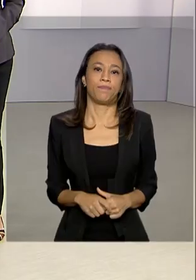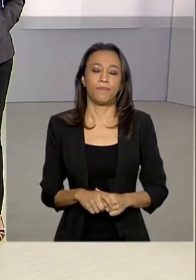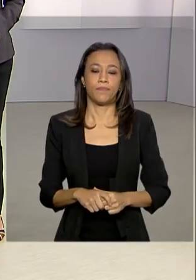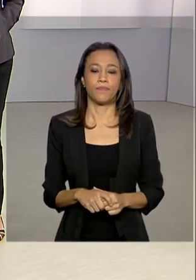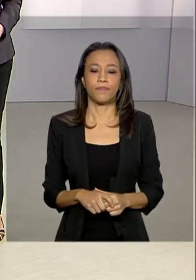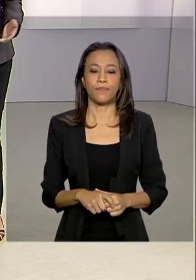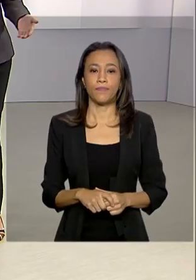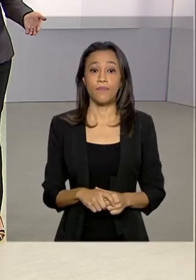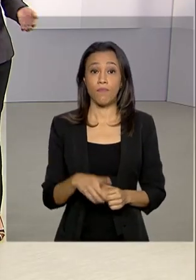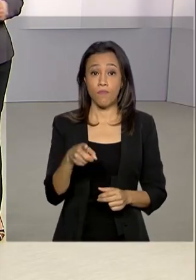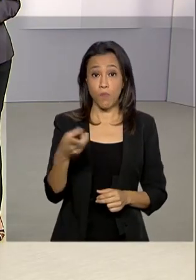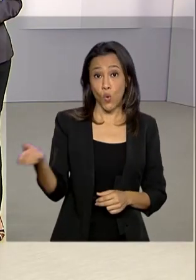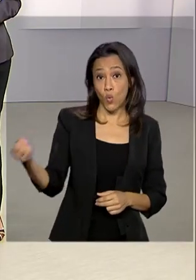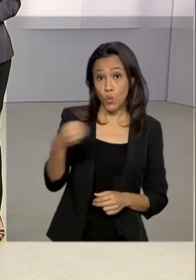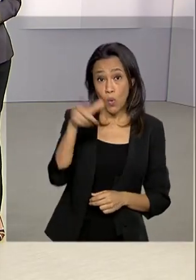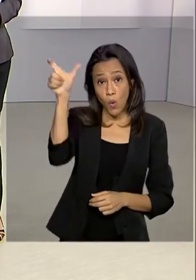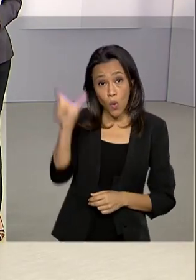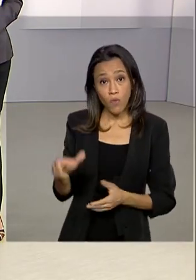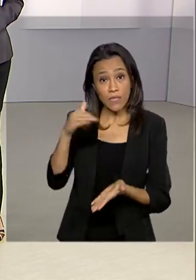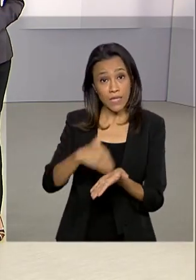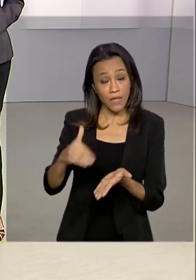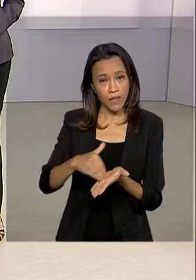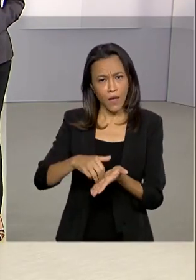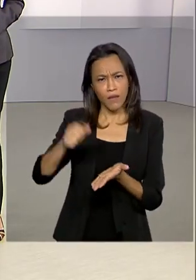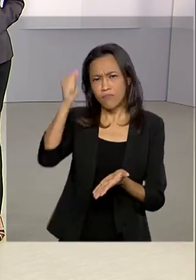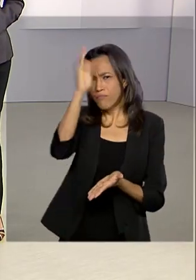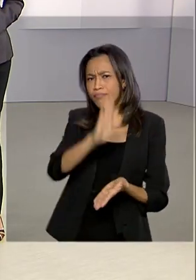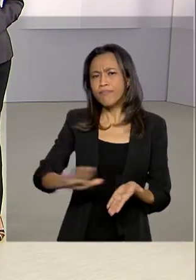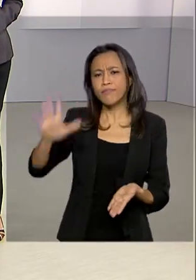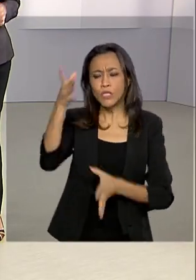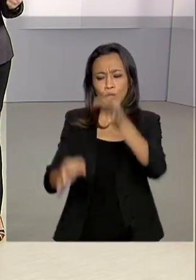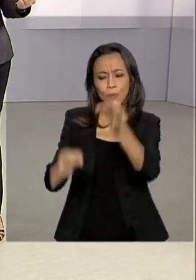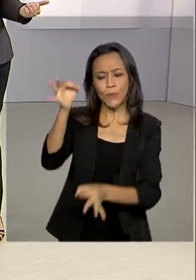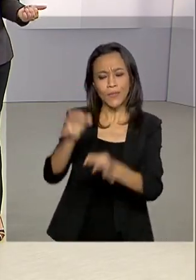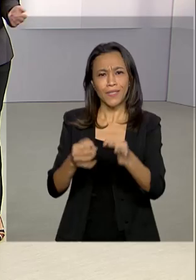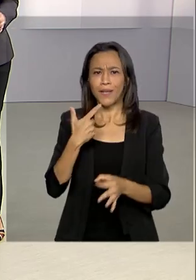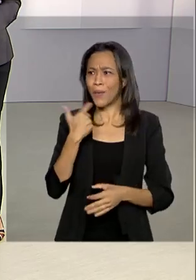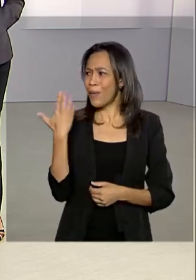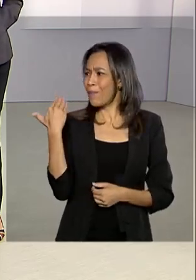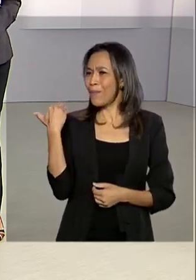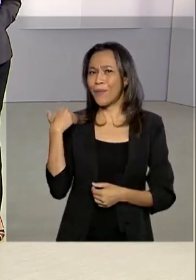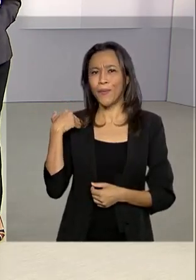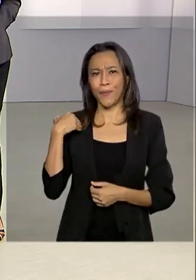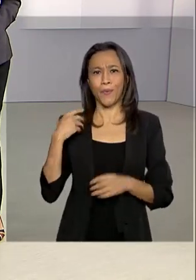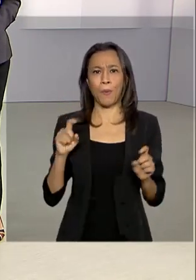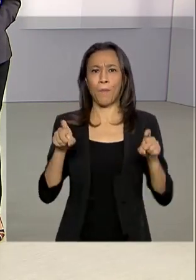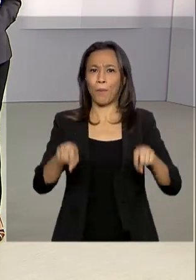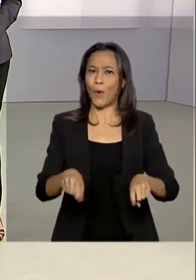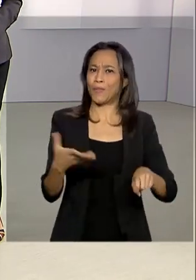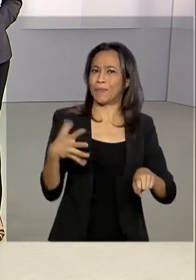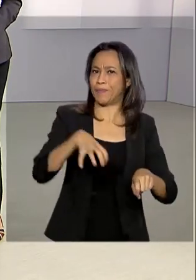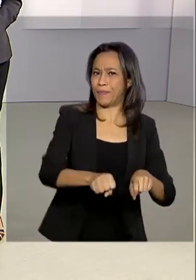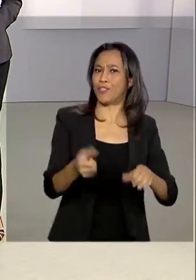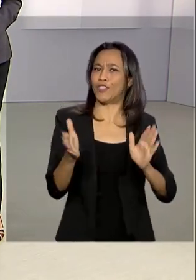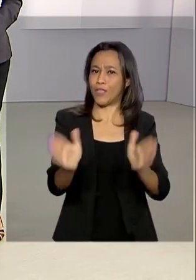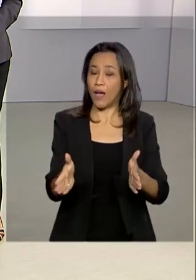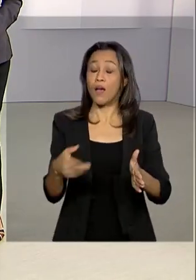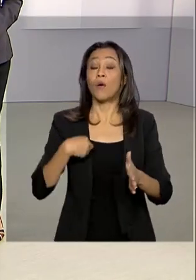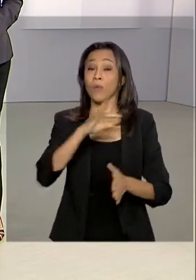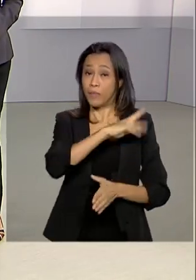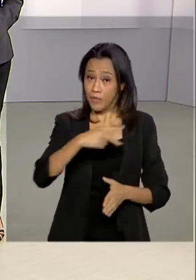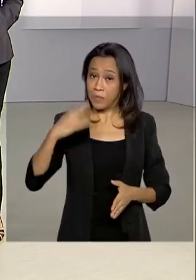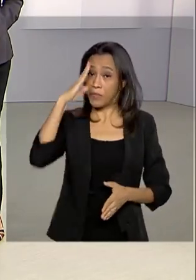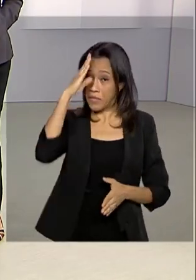O novo secretário nacional de Justiça, Cláudio Panueiro, tomou posse agora há pouco no Palácio do Planalto. O presidente Jair Bolsonaro